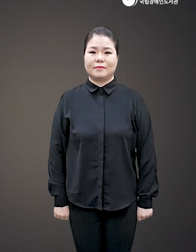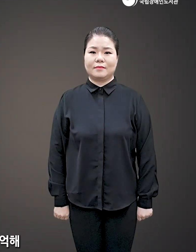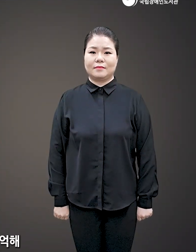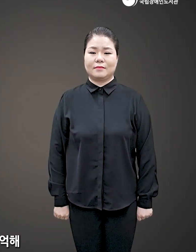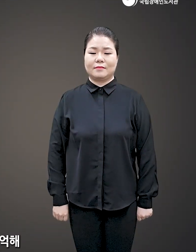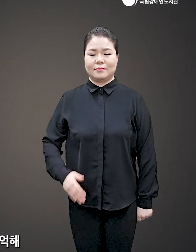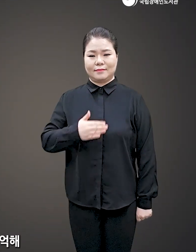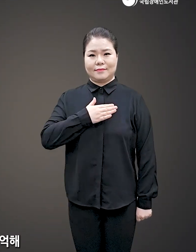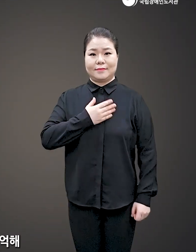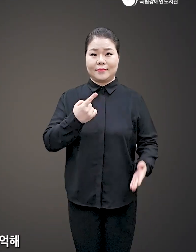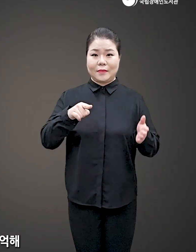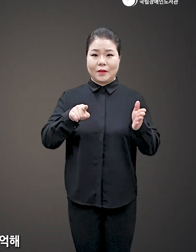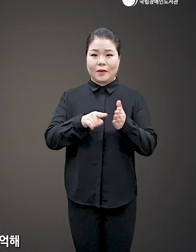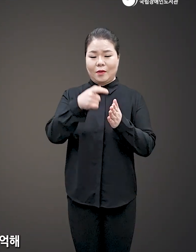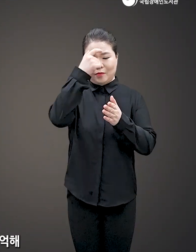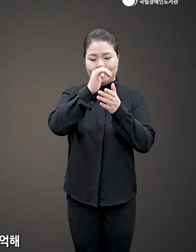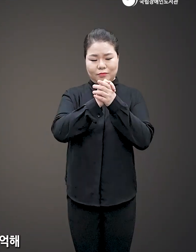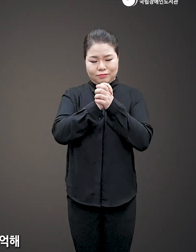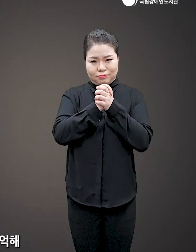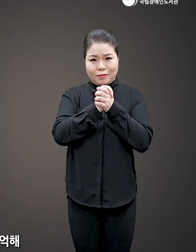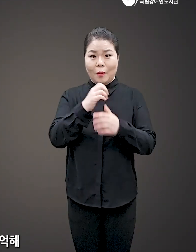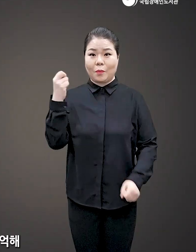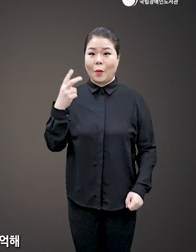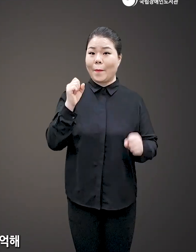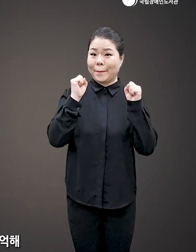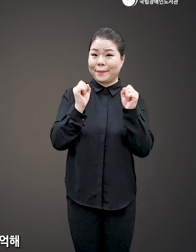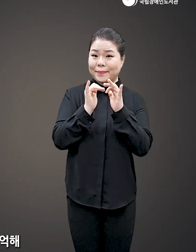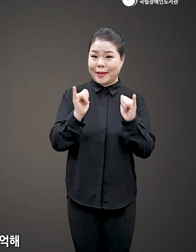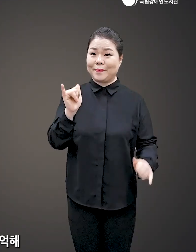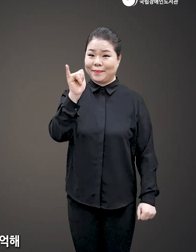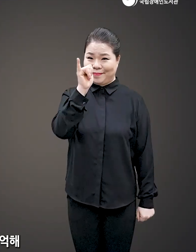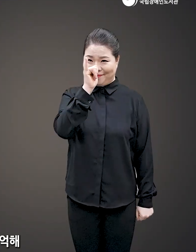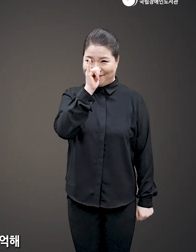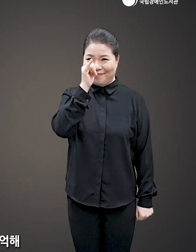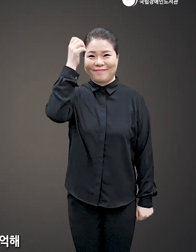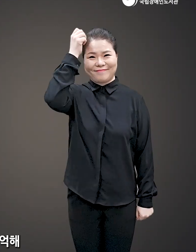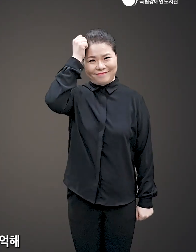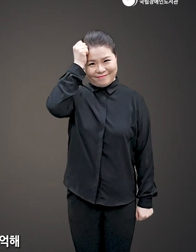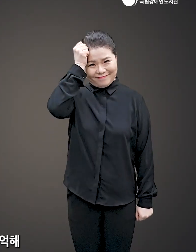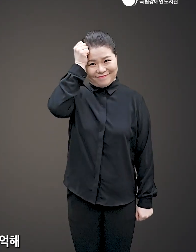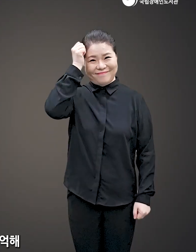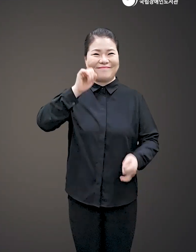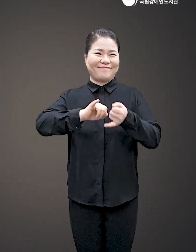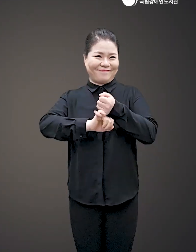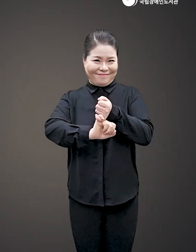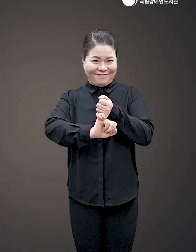나를 위해 기도하며 응원하는 누군가가 꼭 있다는 걸 기억해